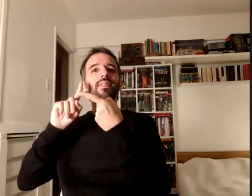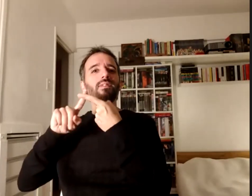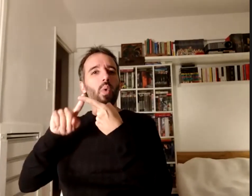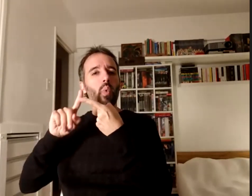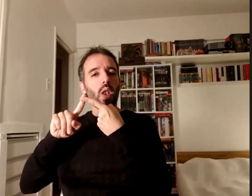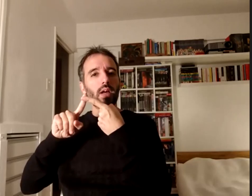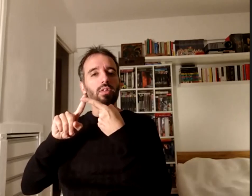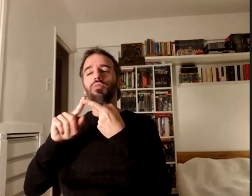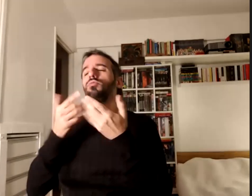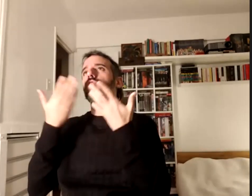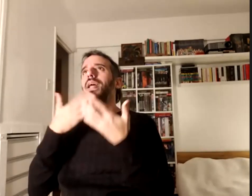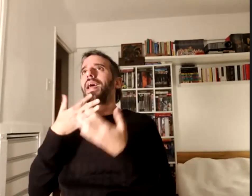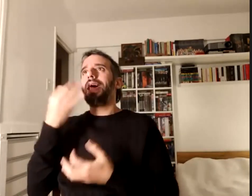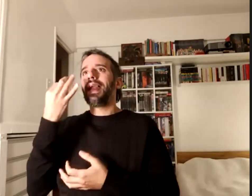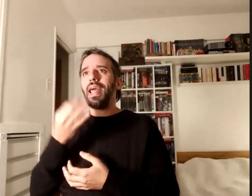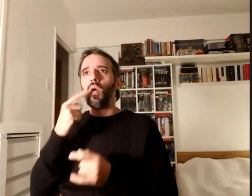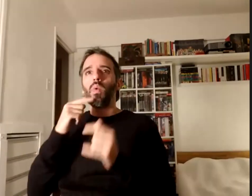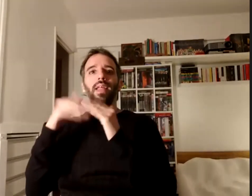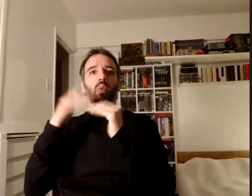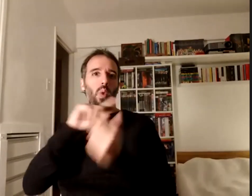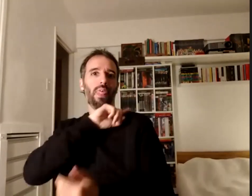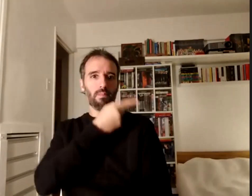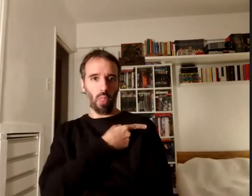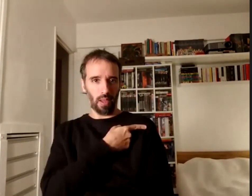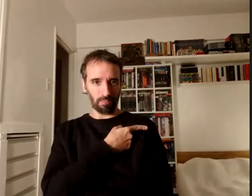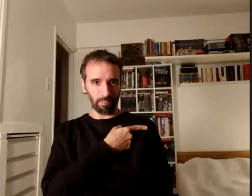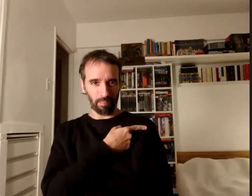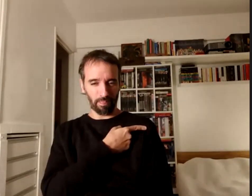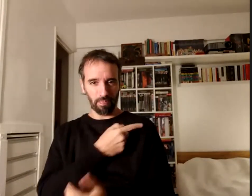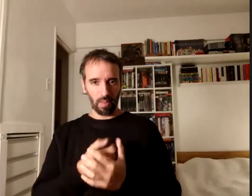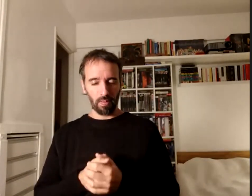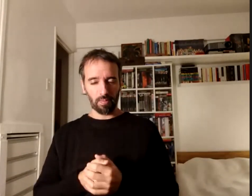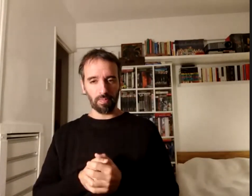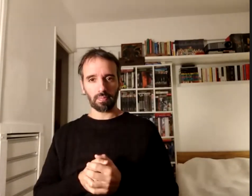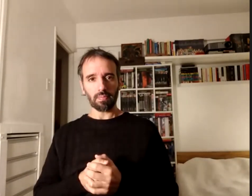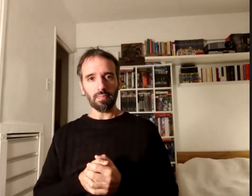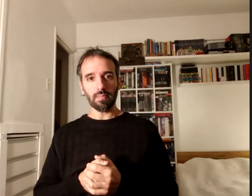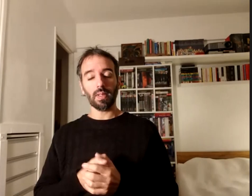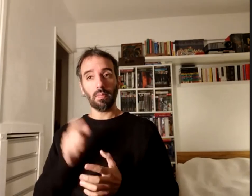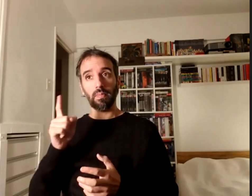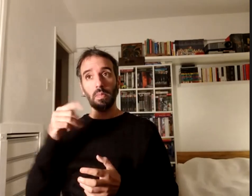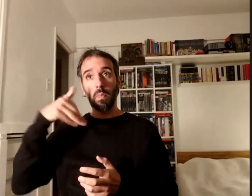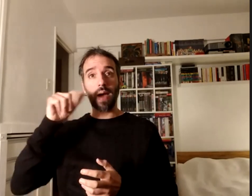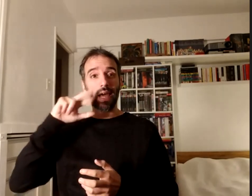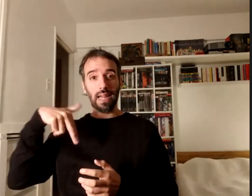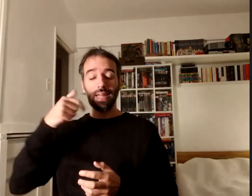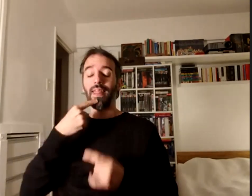una estructura de poder como Marina dijo en la presentación desde hace